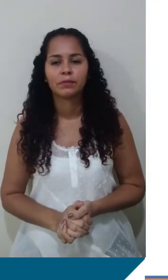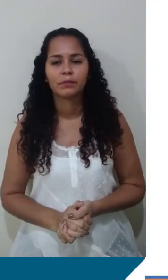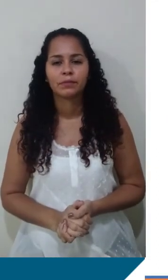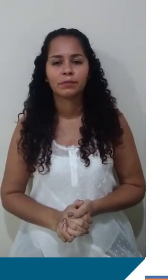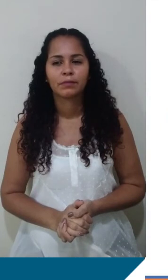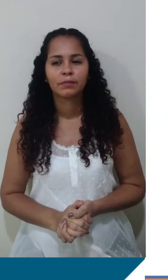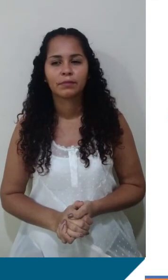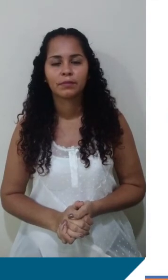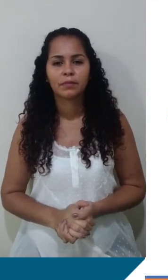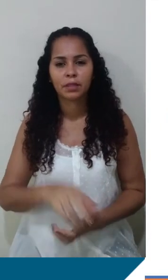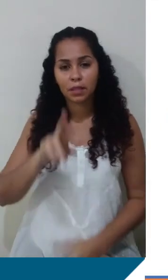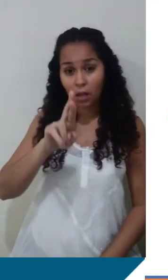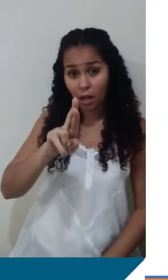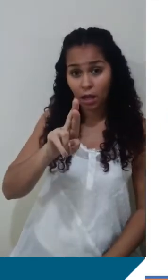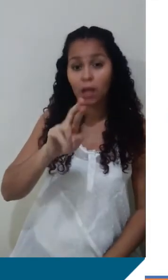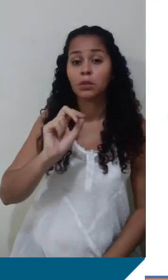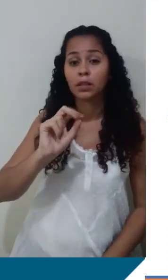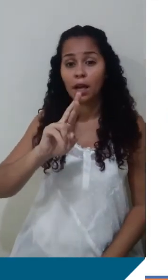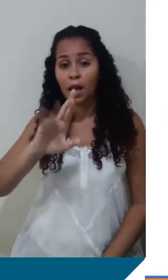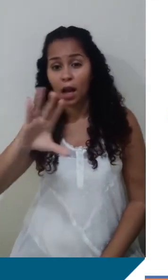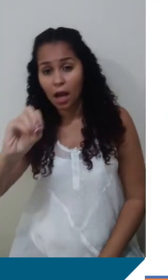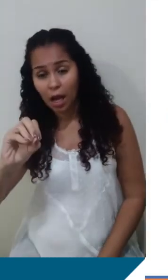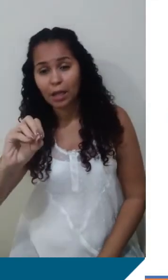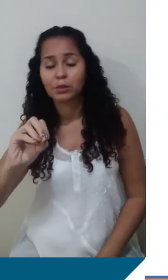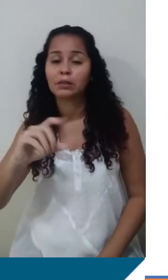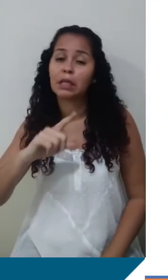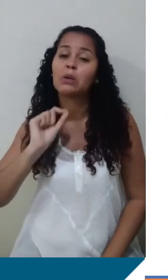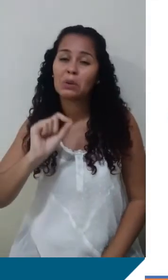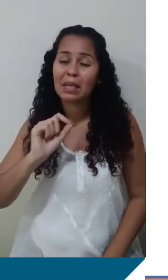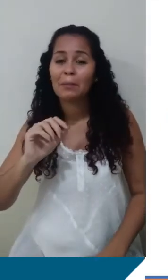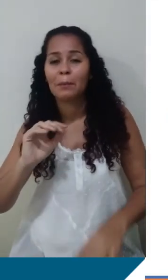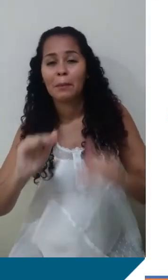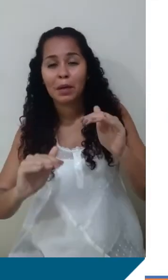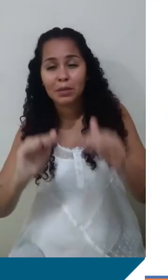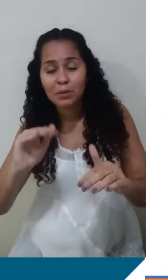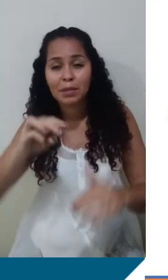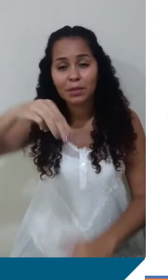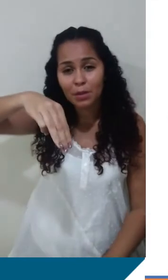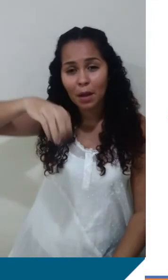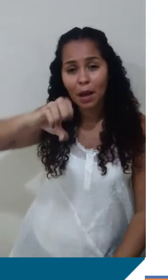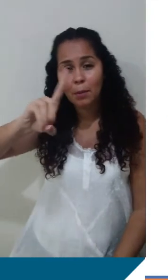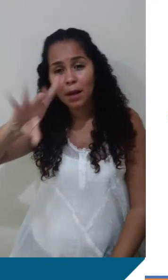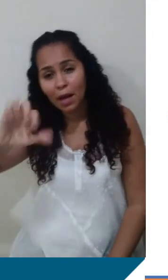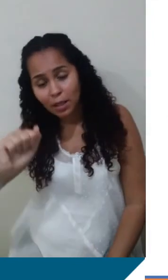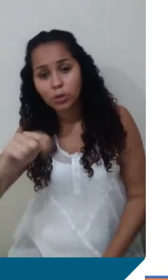Esse raio, ele vai ter que ser um raio médio, um raio aproximado. Porque se ele é uma elipse, ele não tem um raio